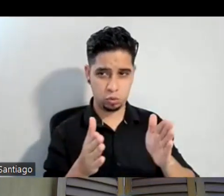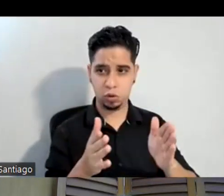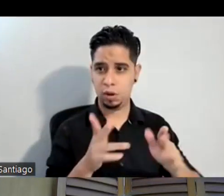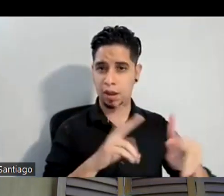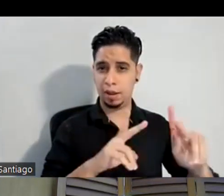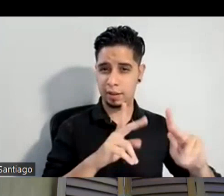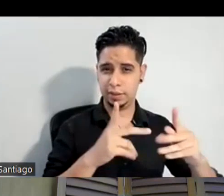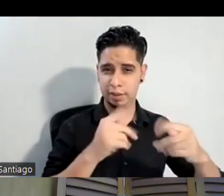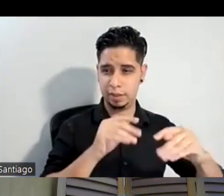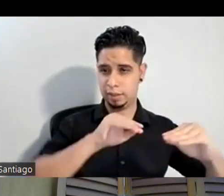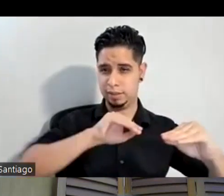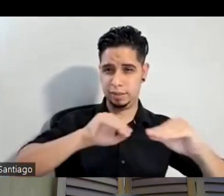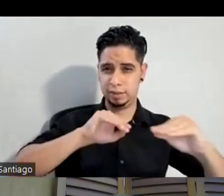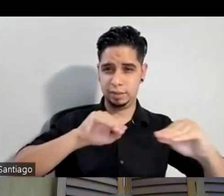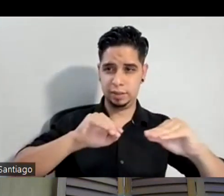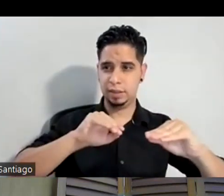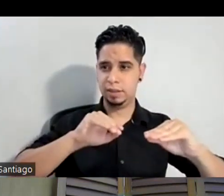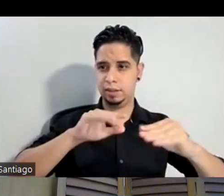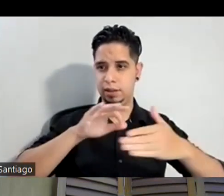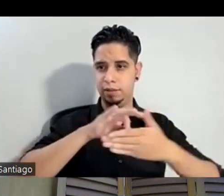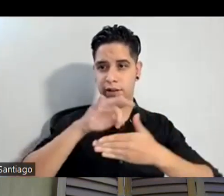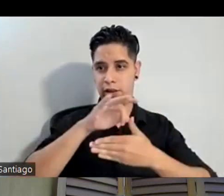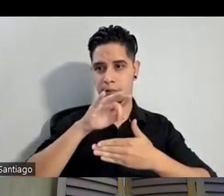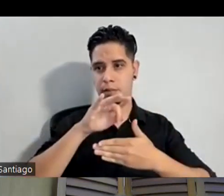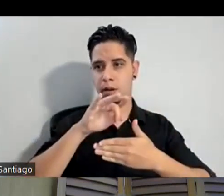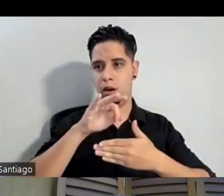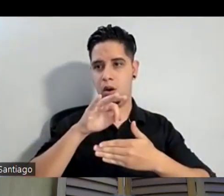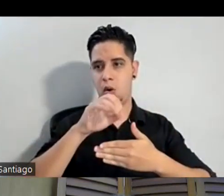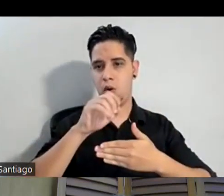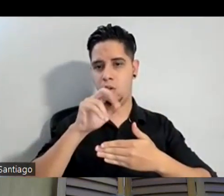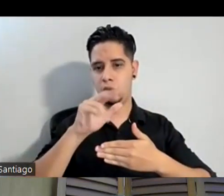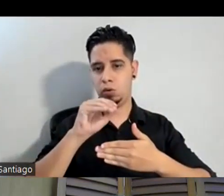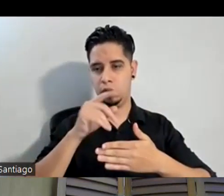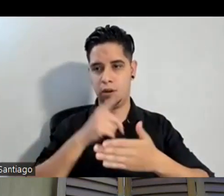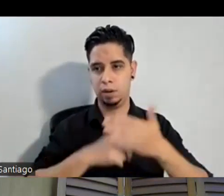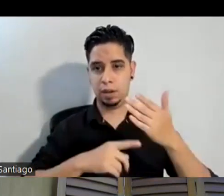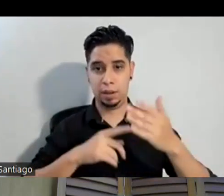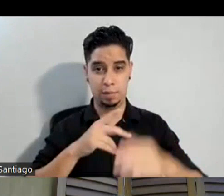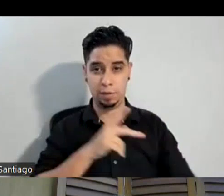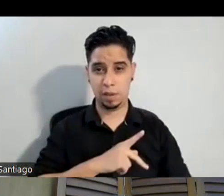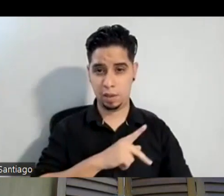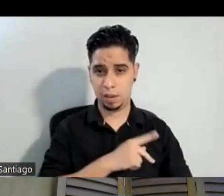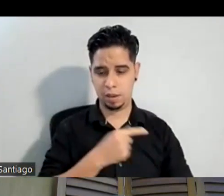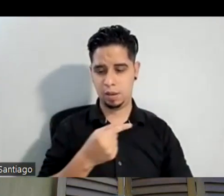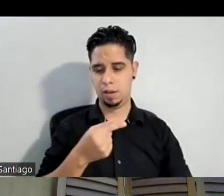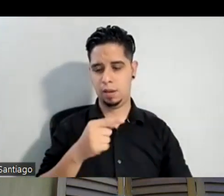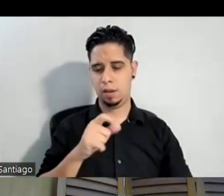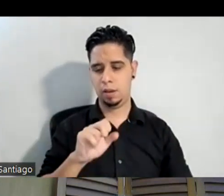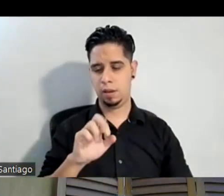enseñar y el fantasma de Honorio que es lo que hace también el personaje de Gerardo que le muestra las consecuencias